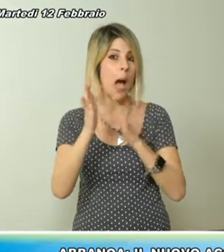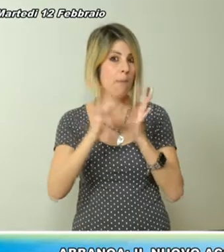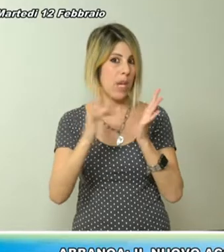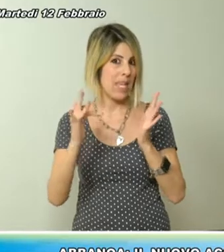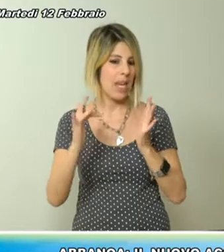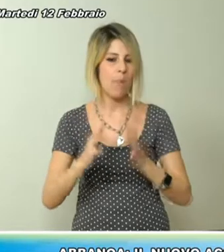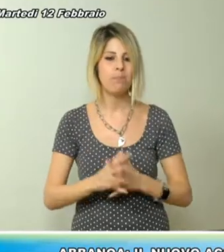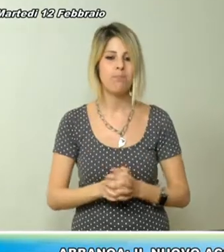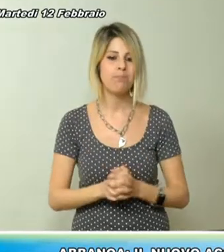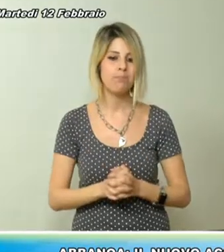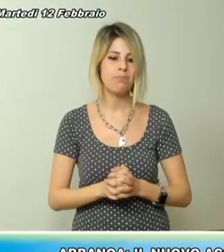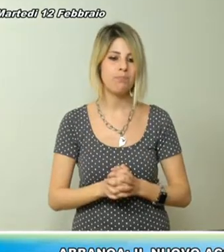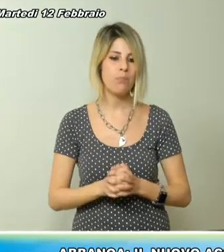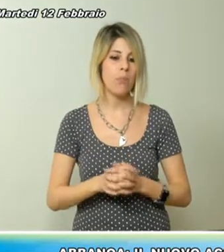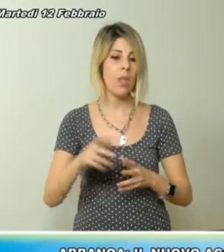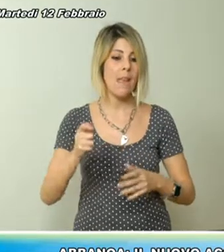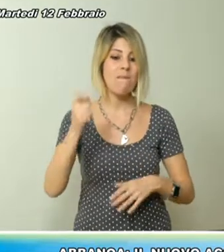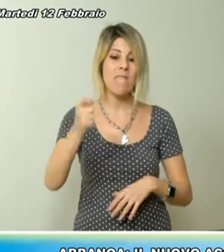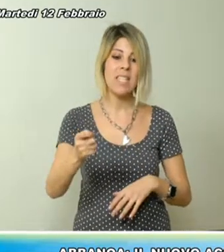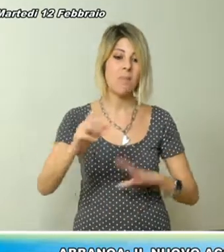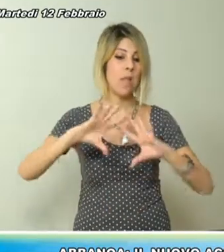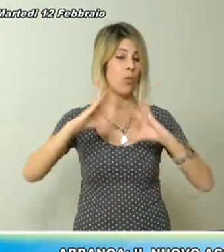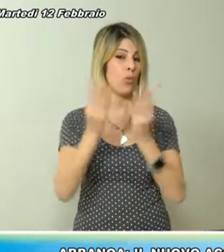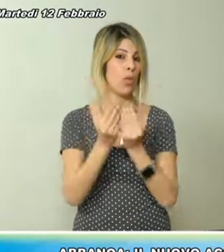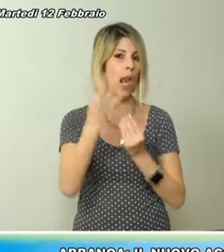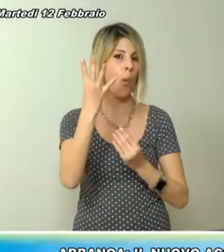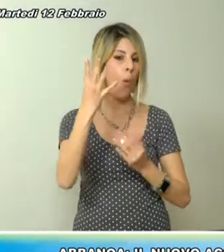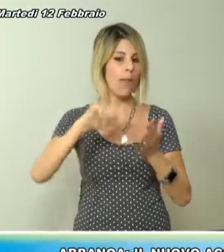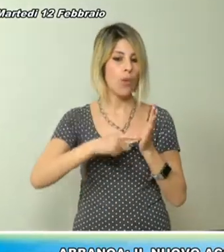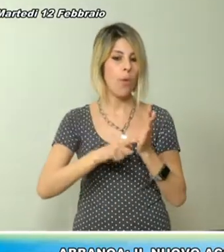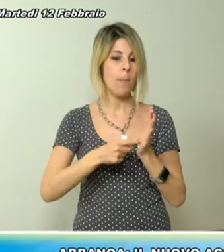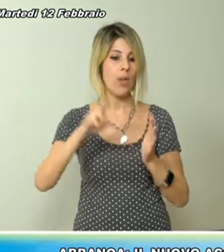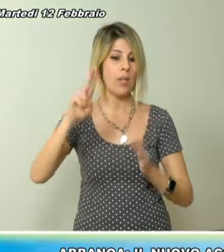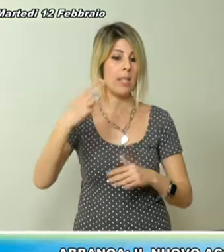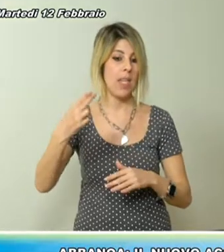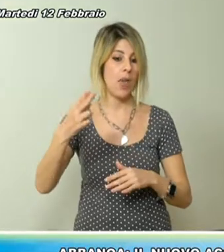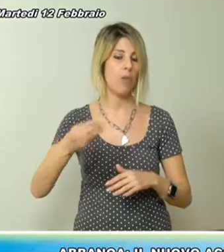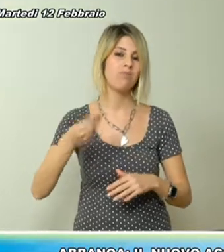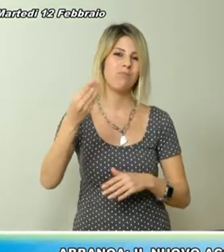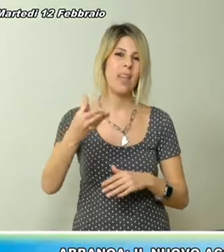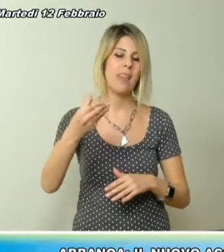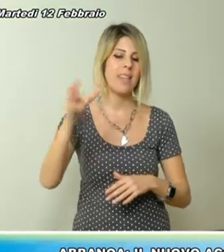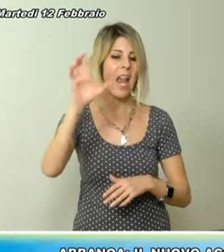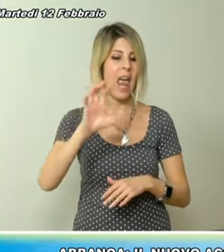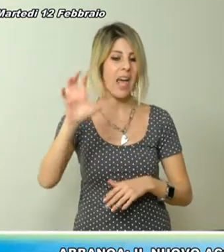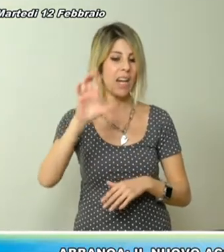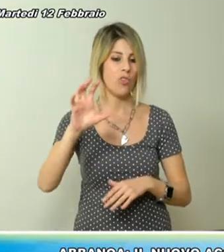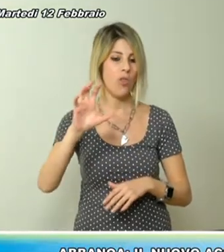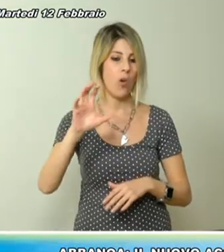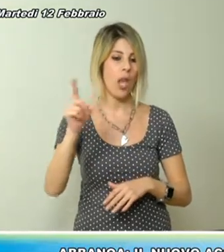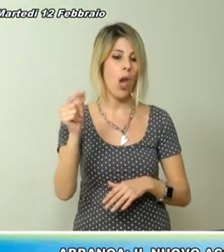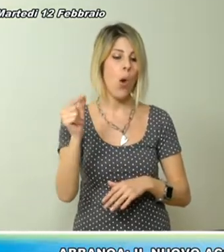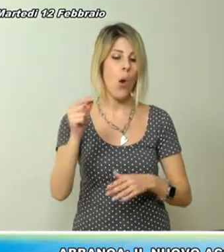Un investimento totale di 4 milioni di euro stanziati dalla regione tramite il mutuo destinato alle